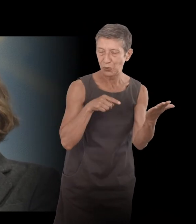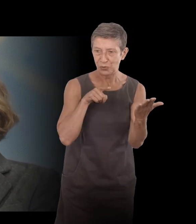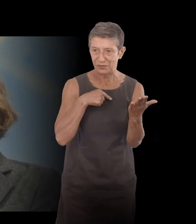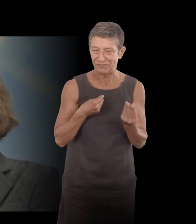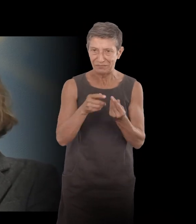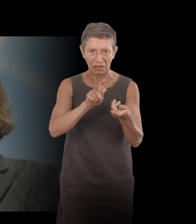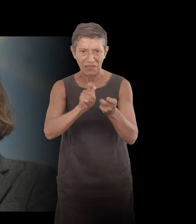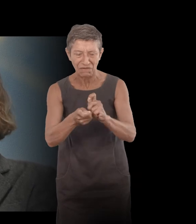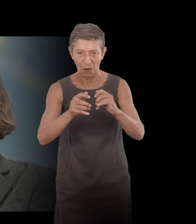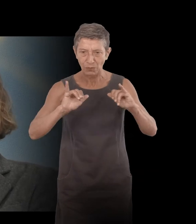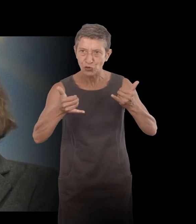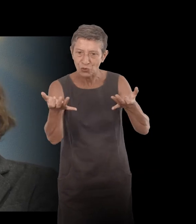déjà, je me le suis réapproprié pleinement.